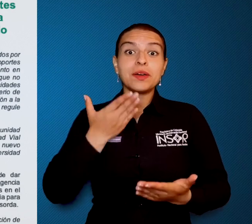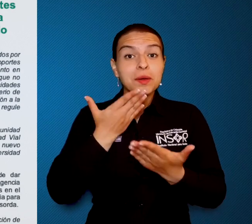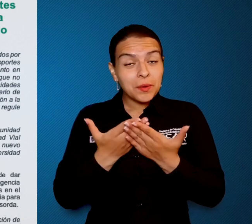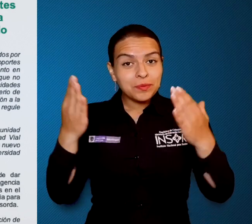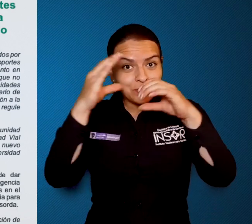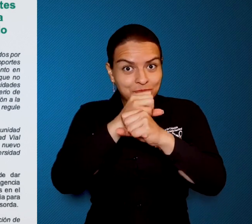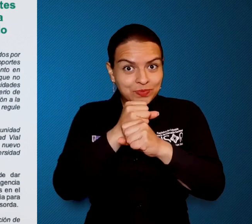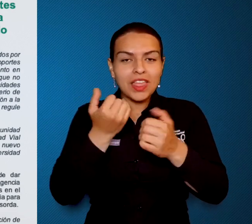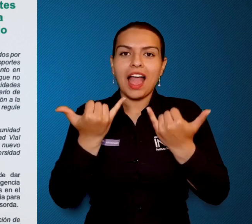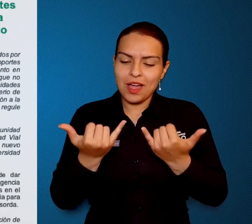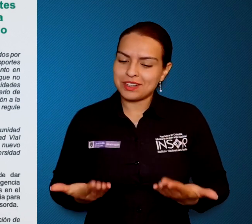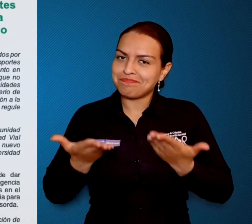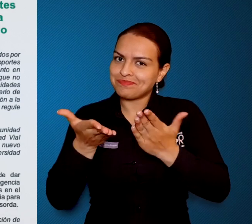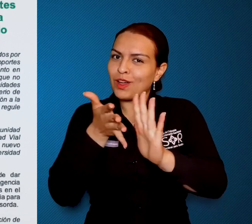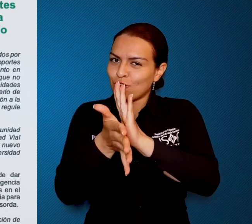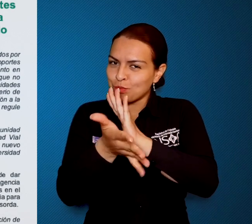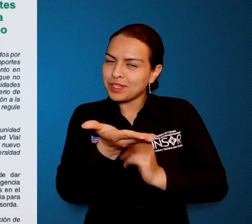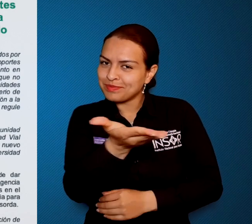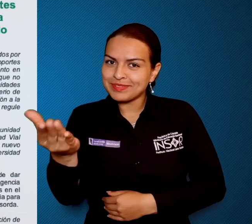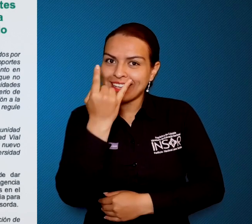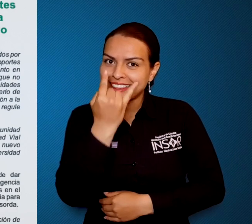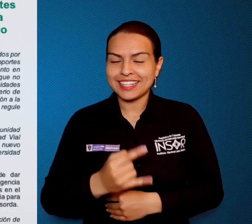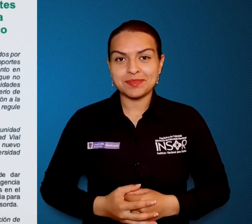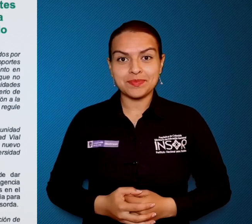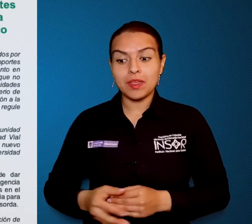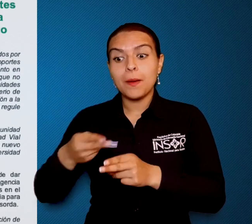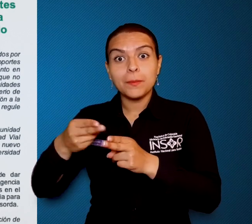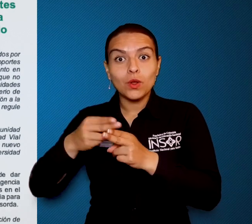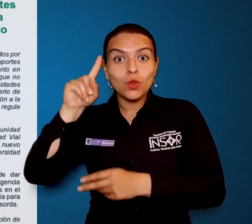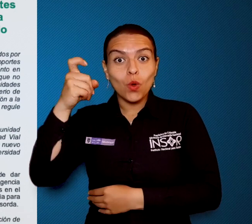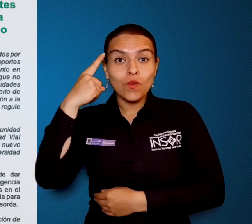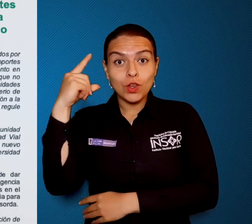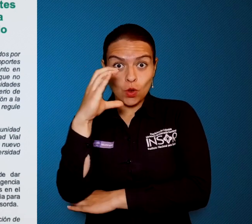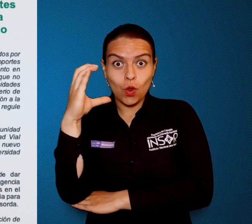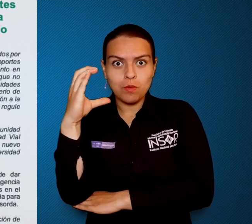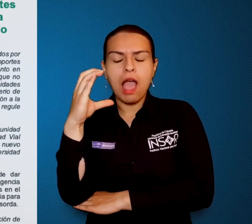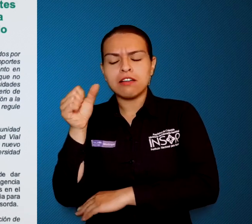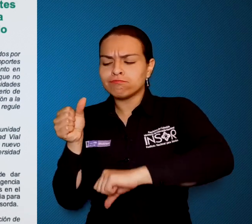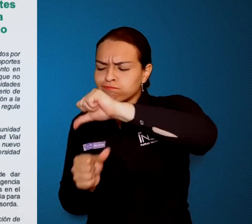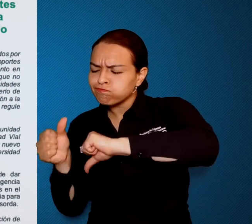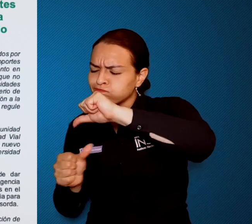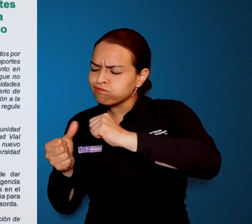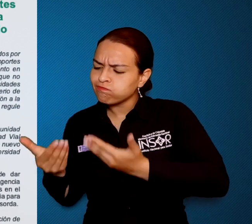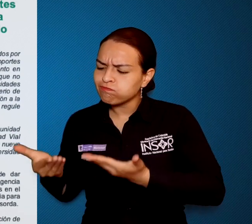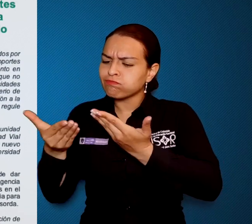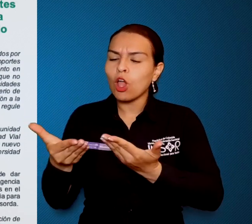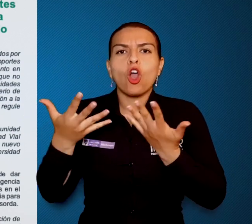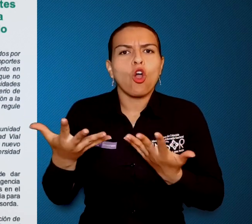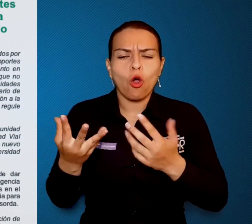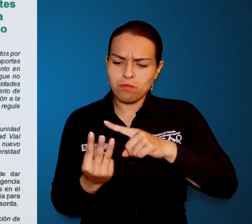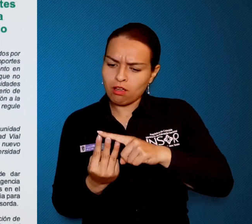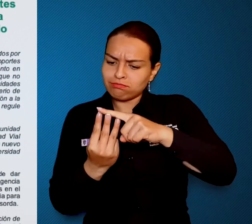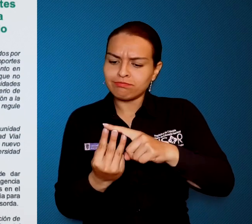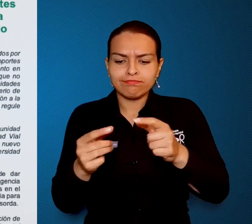Buenas noches. Compartimos información de interés. Gobierno Nacional reglamentará los